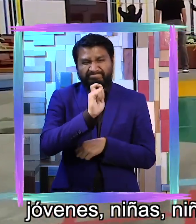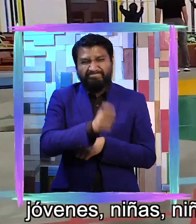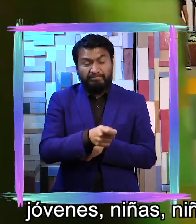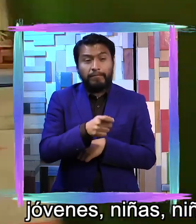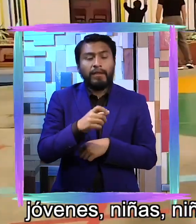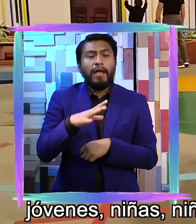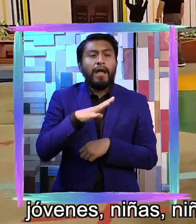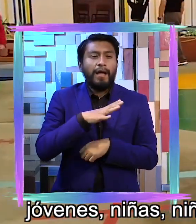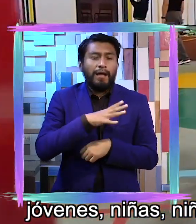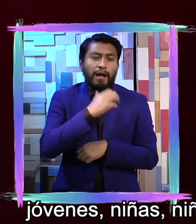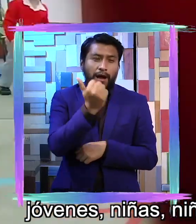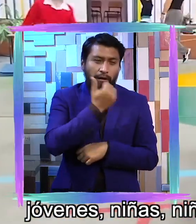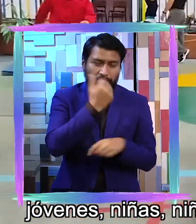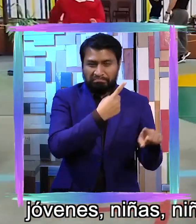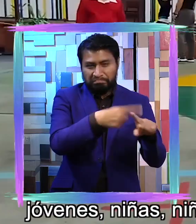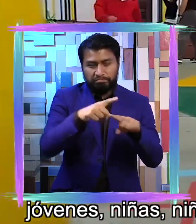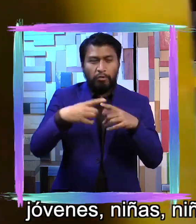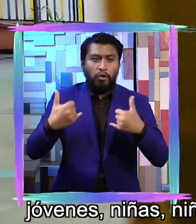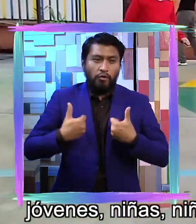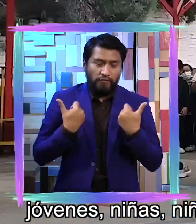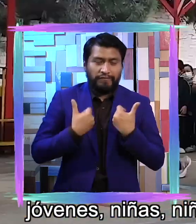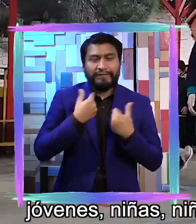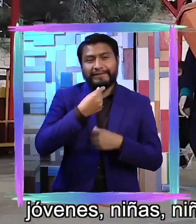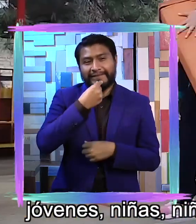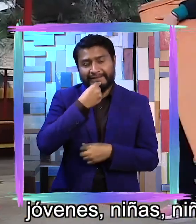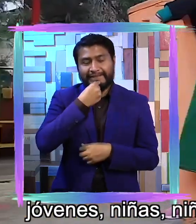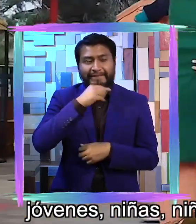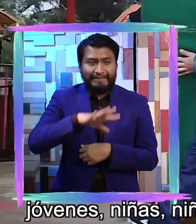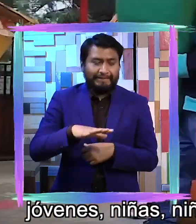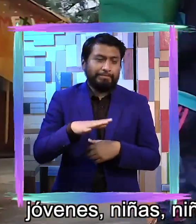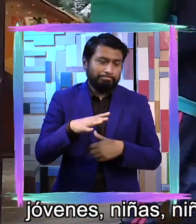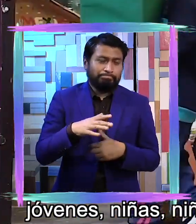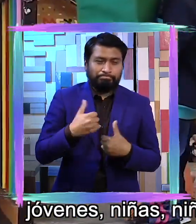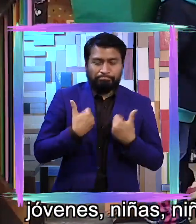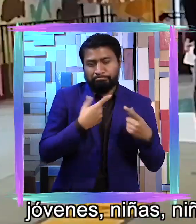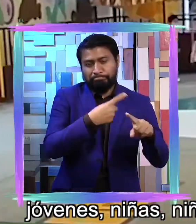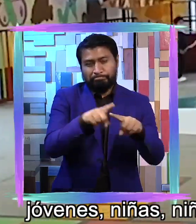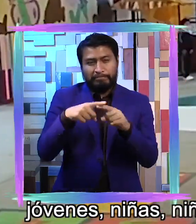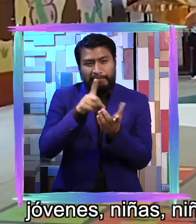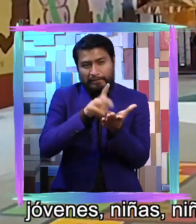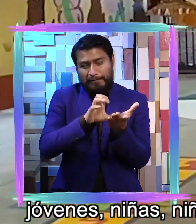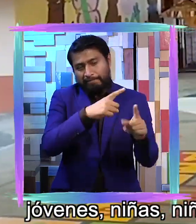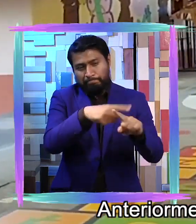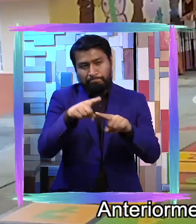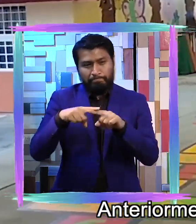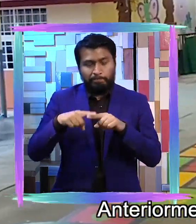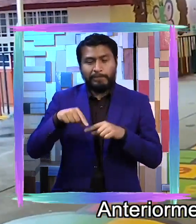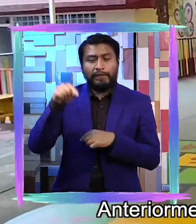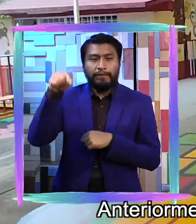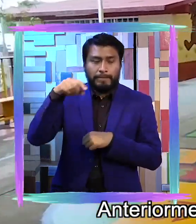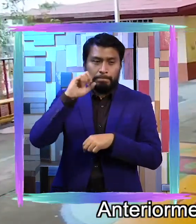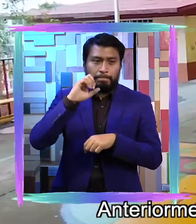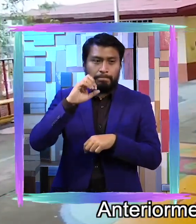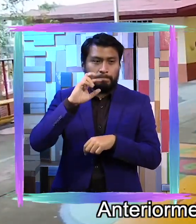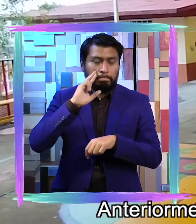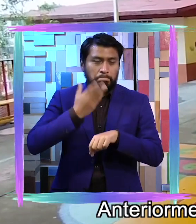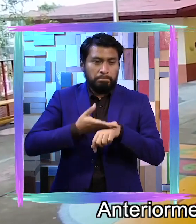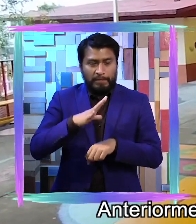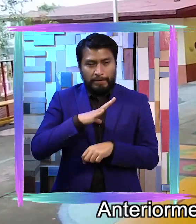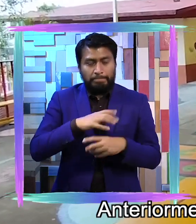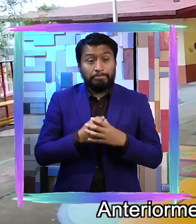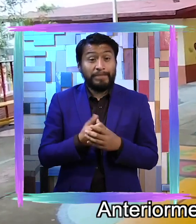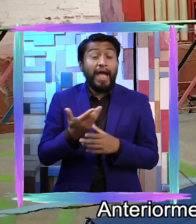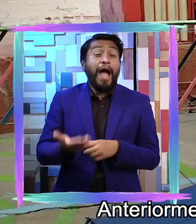alumnos, jóvenes, niñas, niños, adolescentes con alguna discapacidad. Anteriormente,